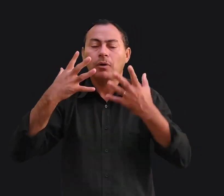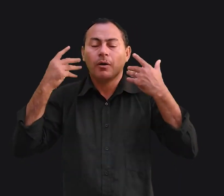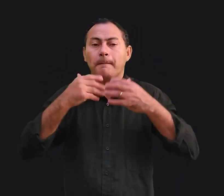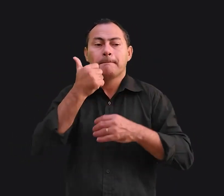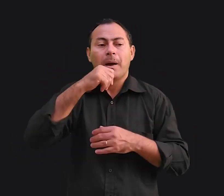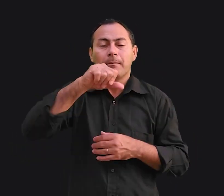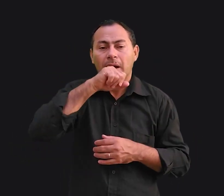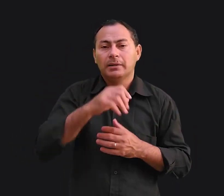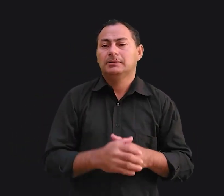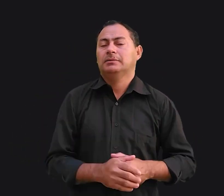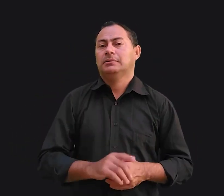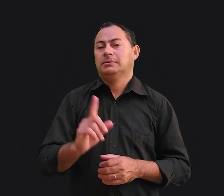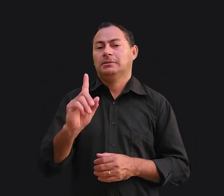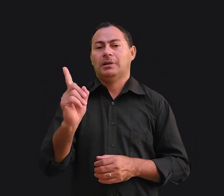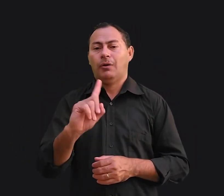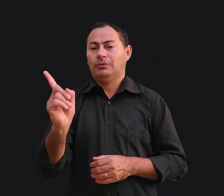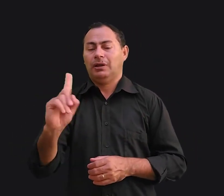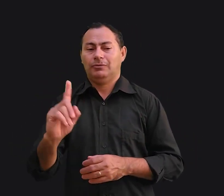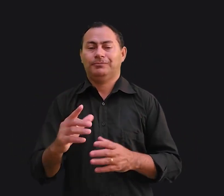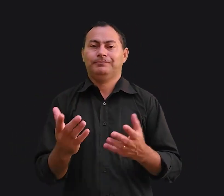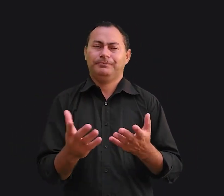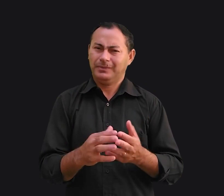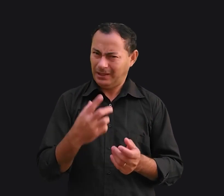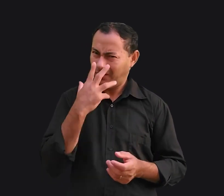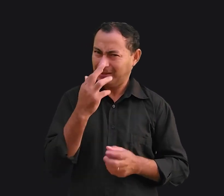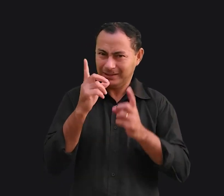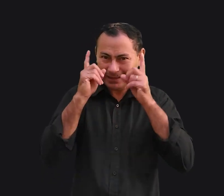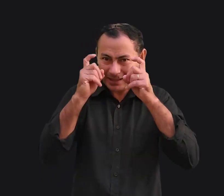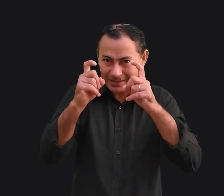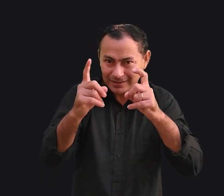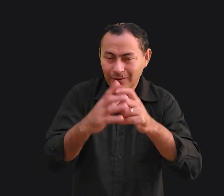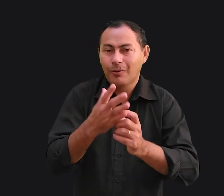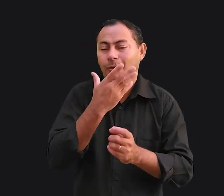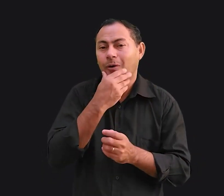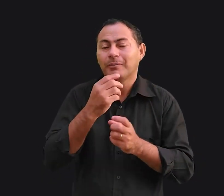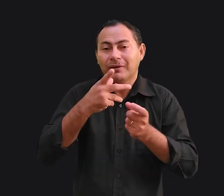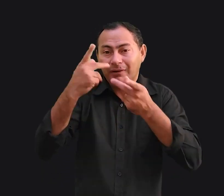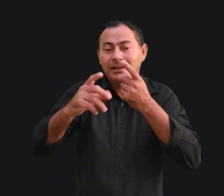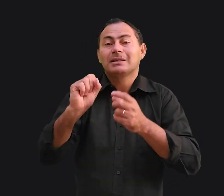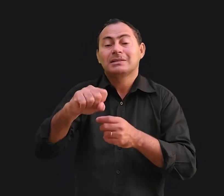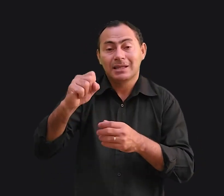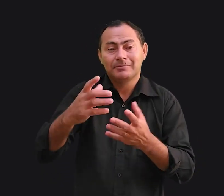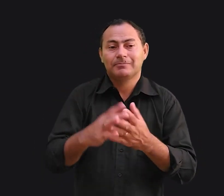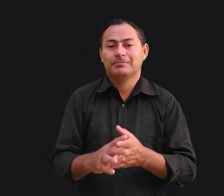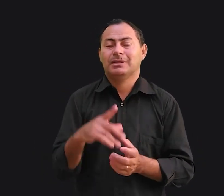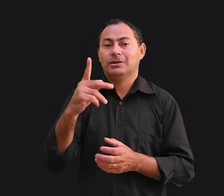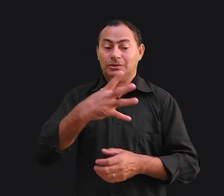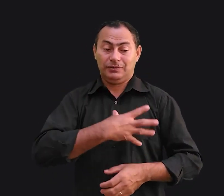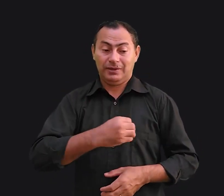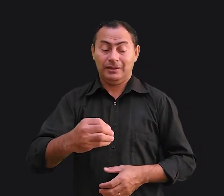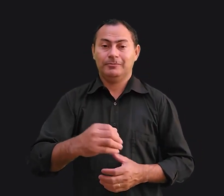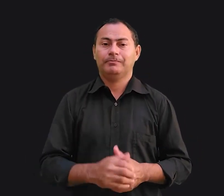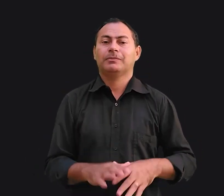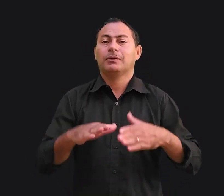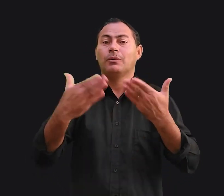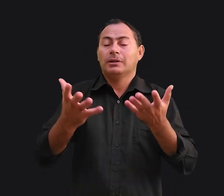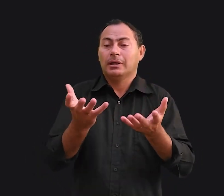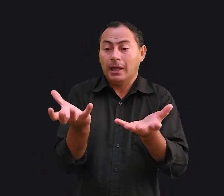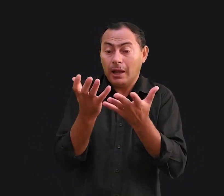Mamãe, não, não. Acho interessante como os homens tendem a dizer sim para seus filhos. Quando eles querem alguma